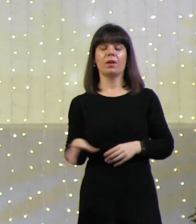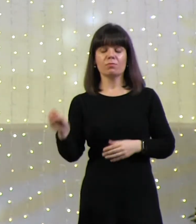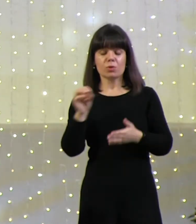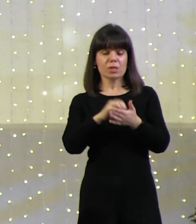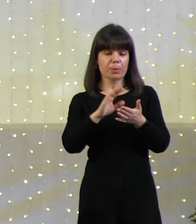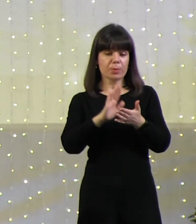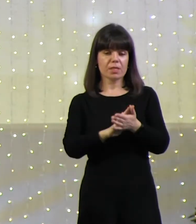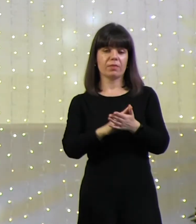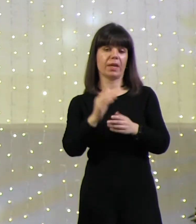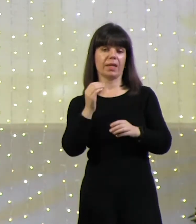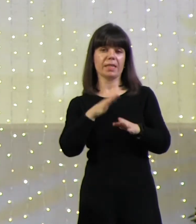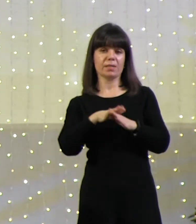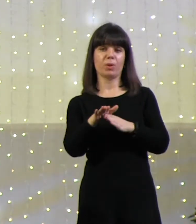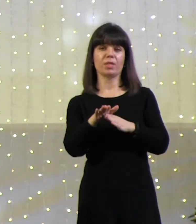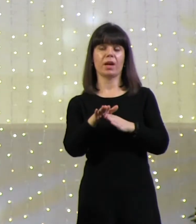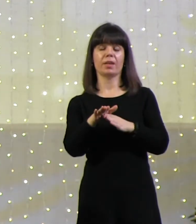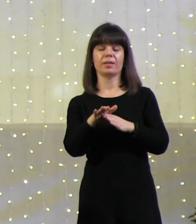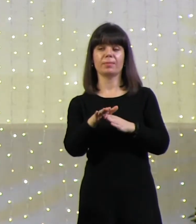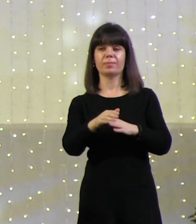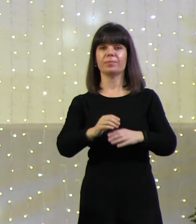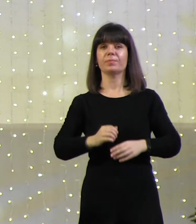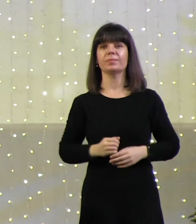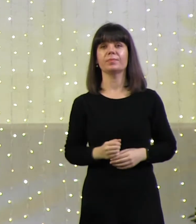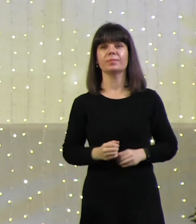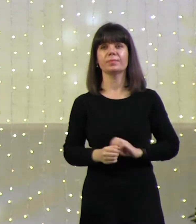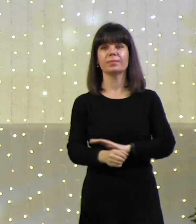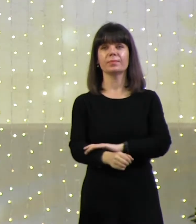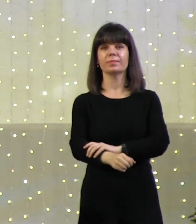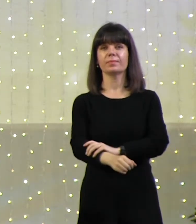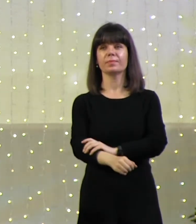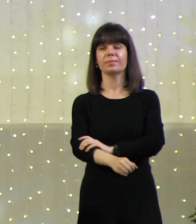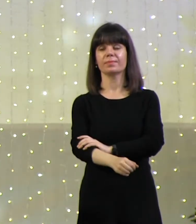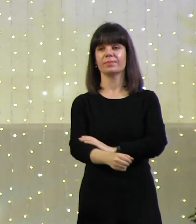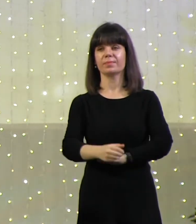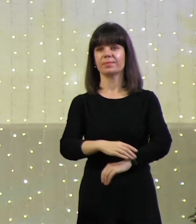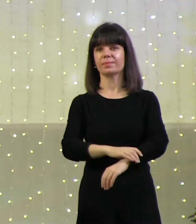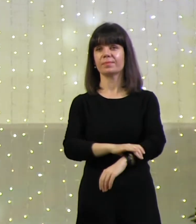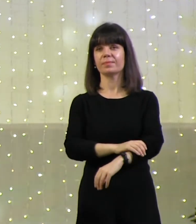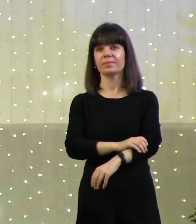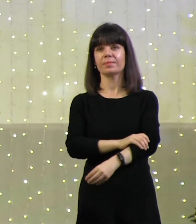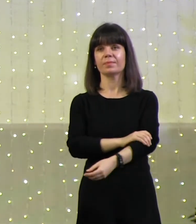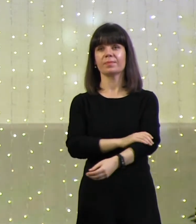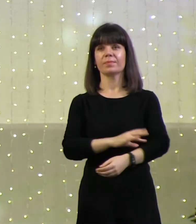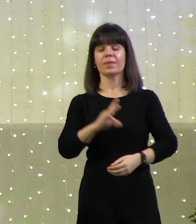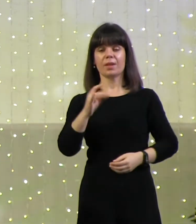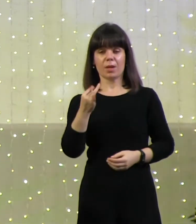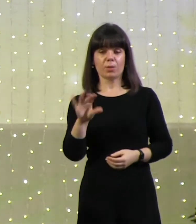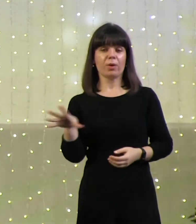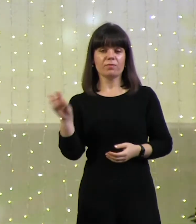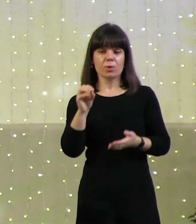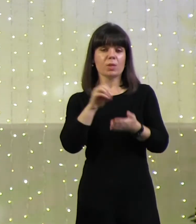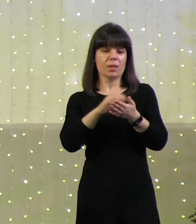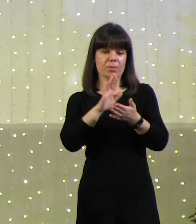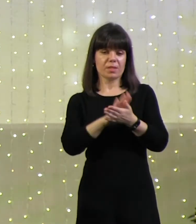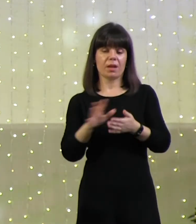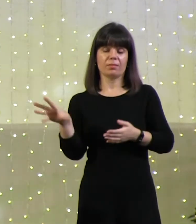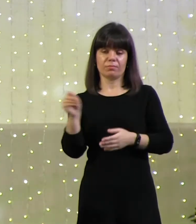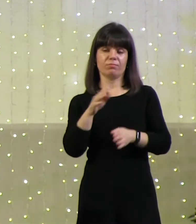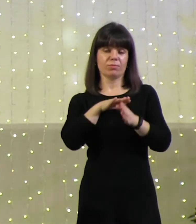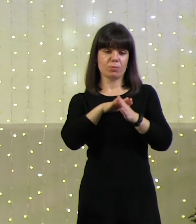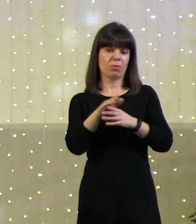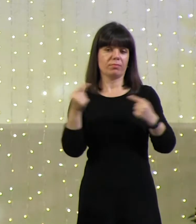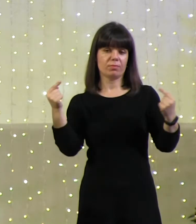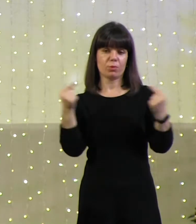Сто процентов, что Ной так и сделал. Скорее всего, он записал на своем языке своими средствами, которые были тогда, чтобы